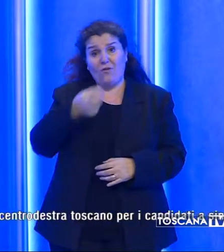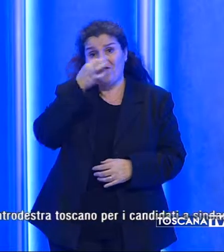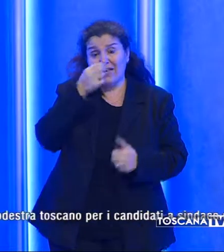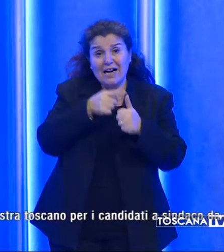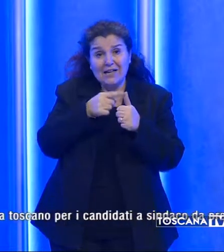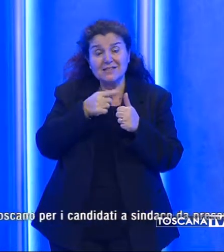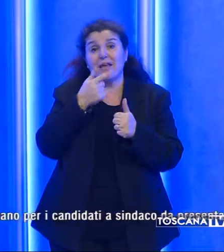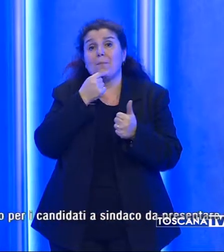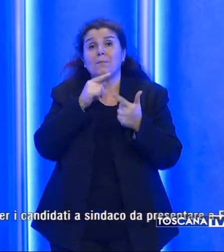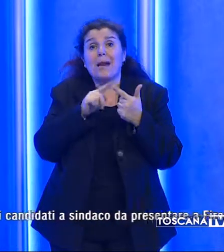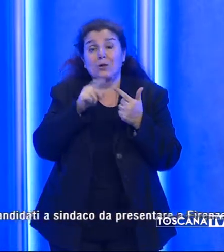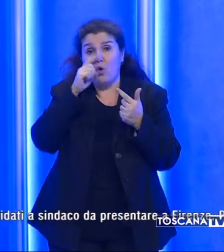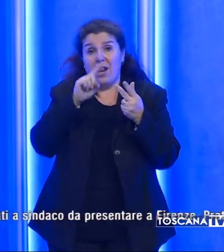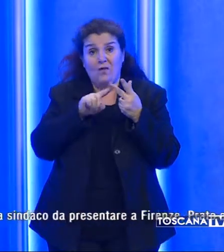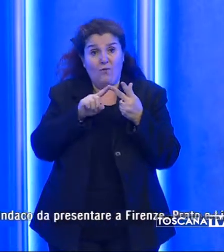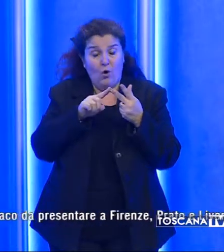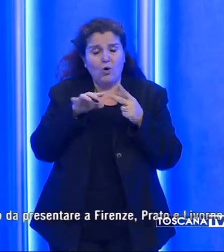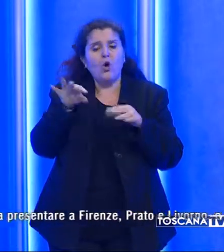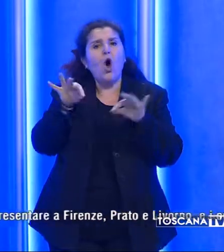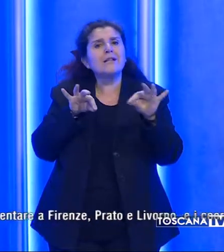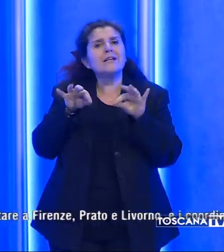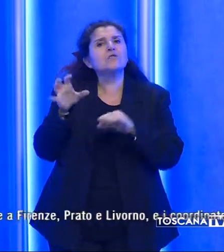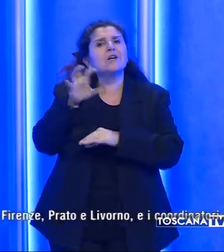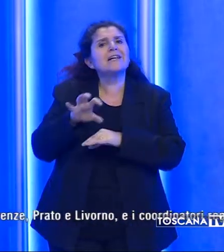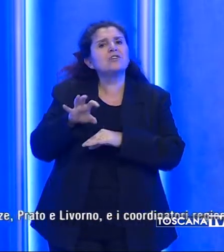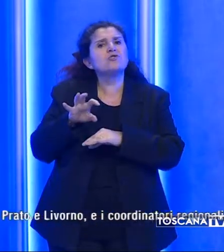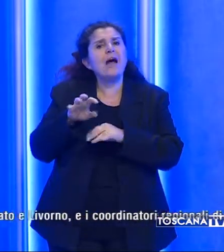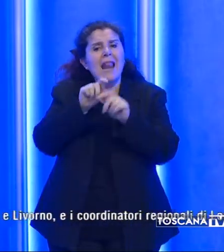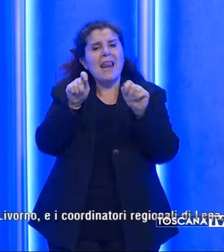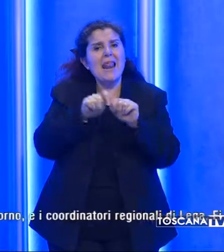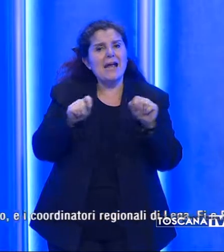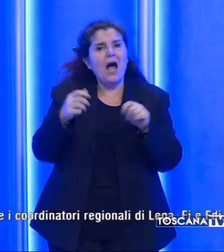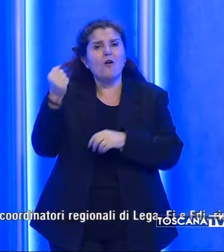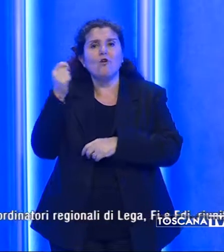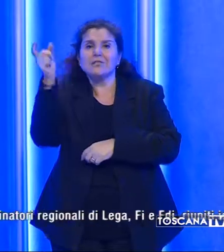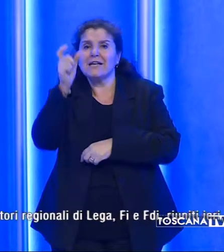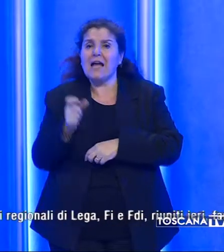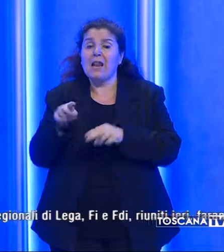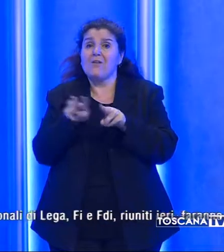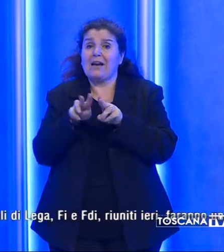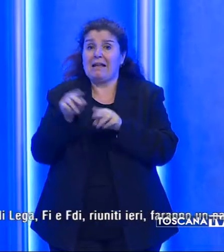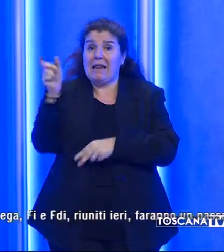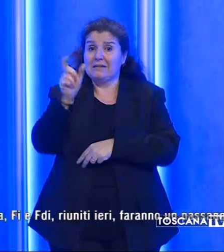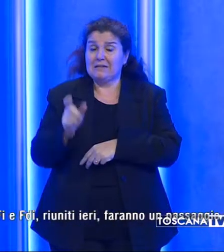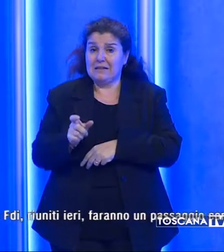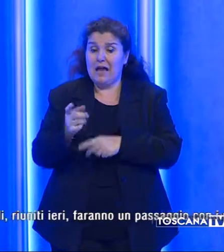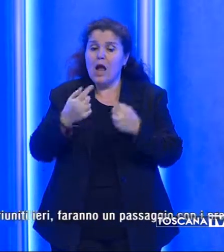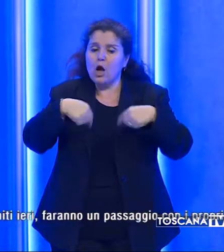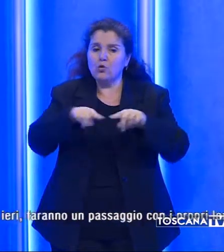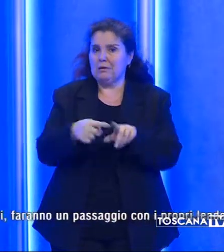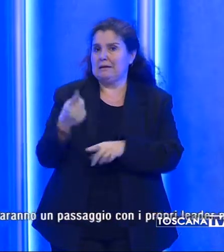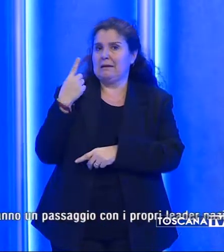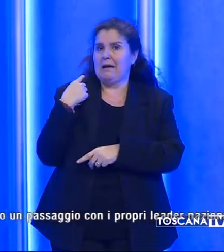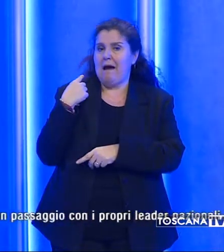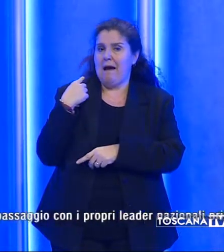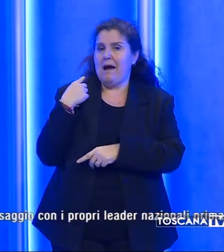Livorno e i coordinatori regionali di Lega, Forza Italia e Fratelli d'Italia, riunitisi ieri,